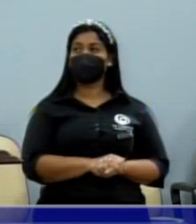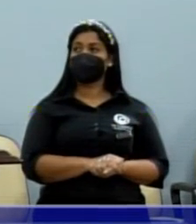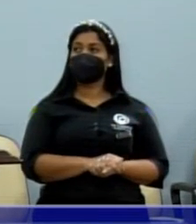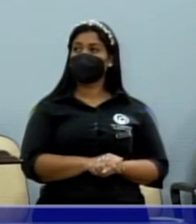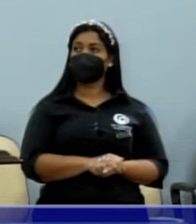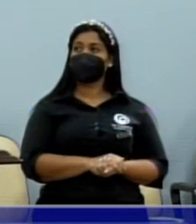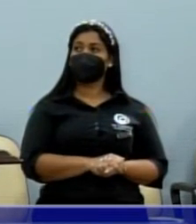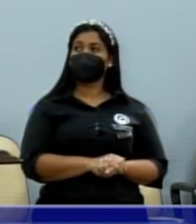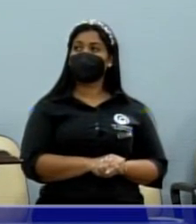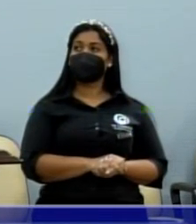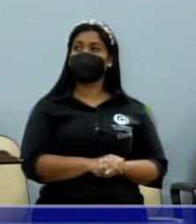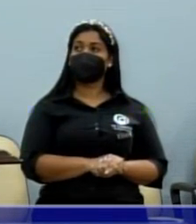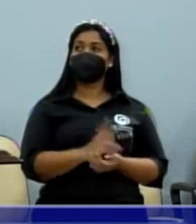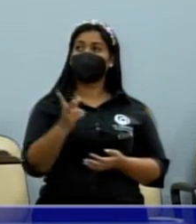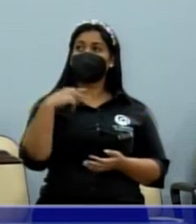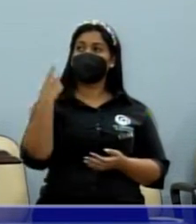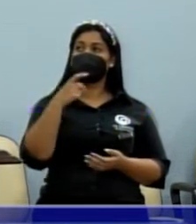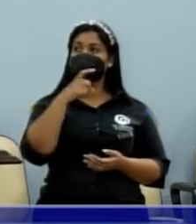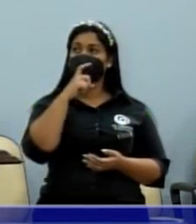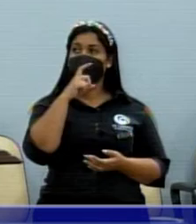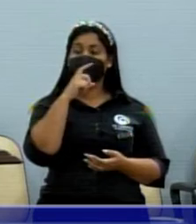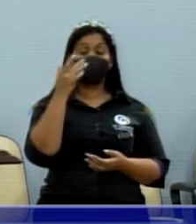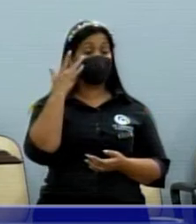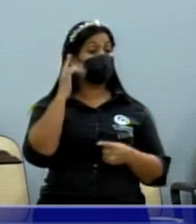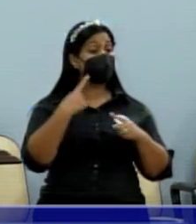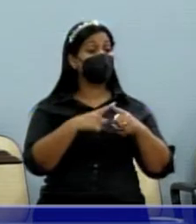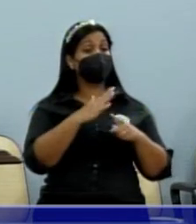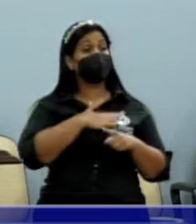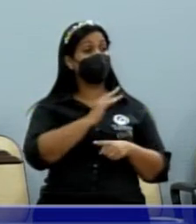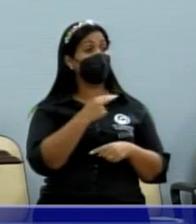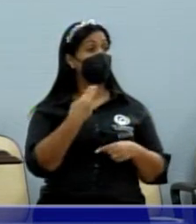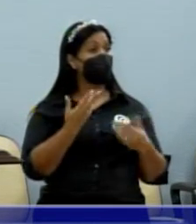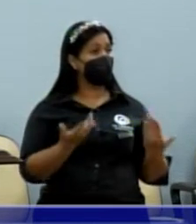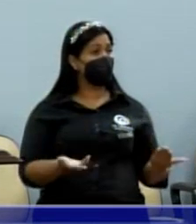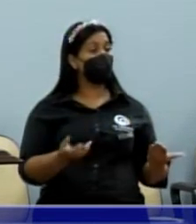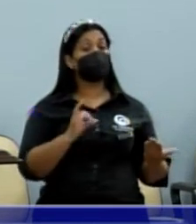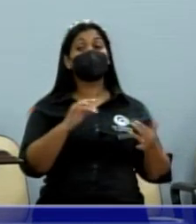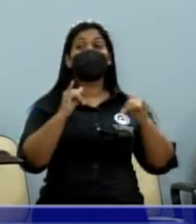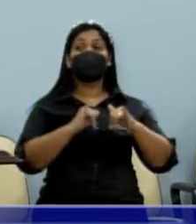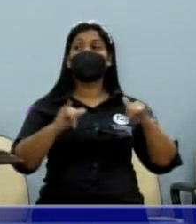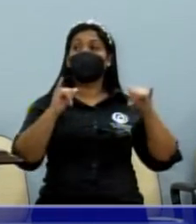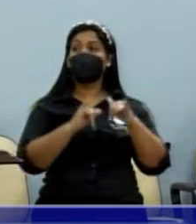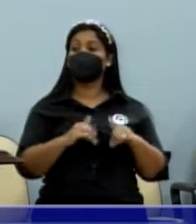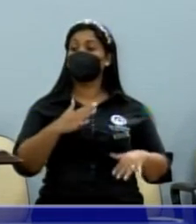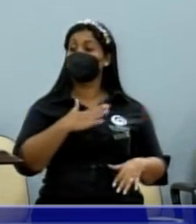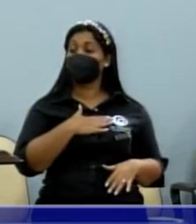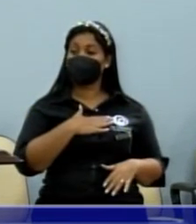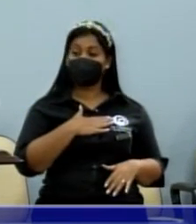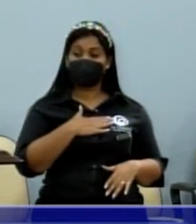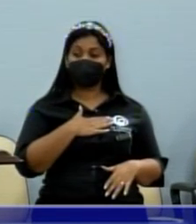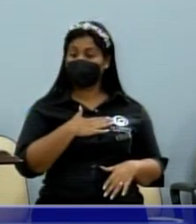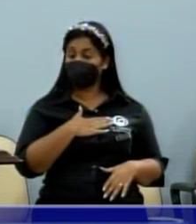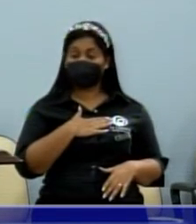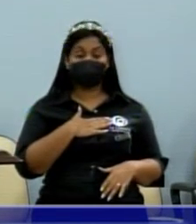E aí o vereador Pedro falou, eu não sei de onde saiu o meu nome, mas eu queria só comunicar, eu não fico